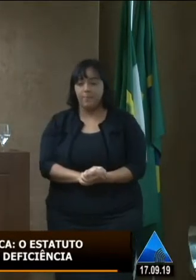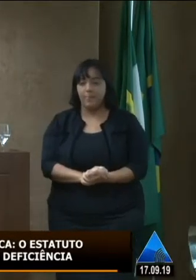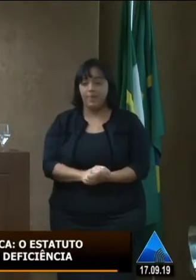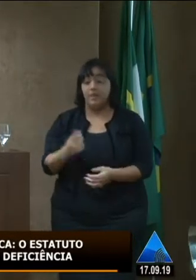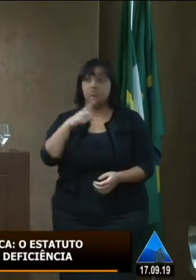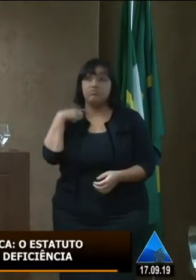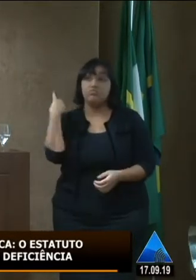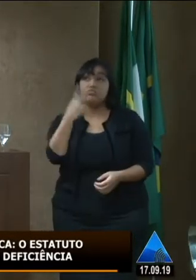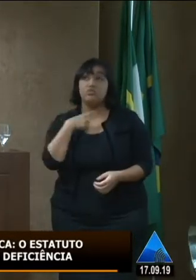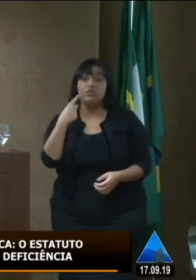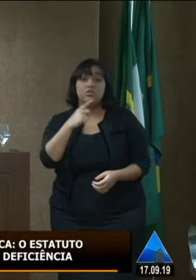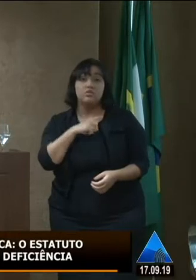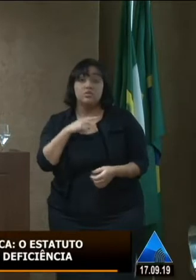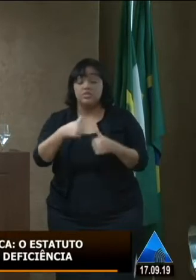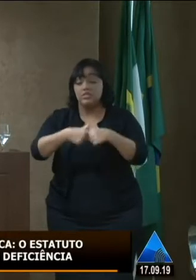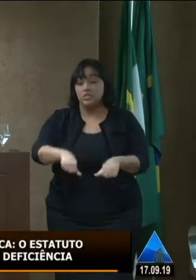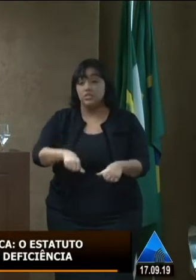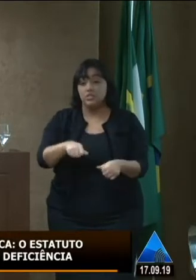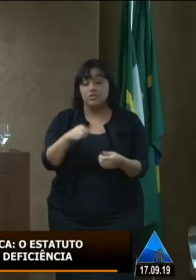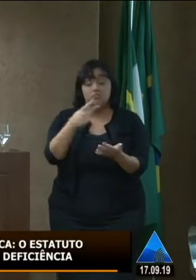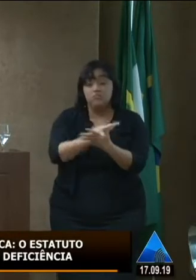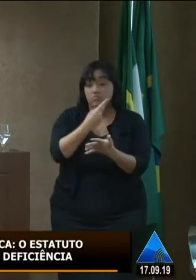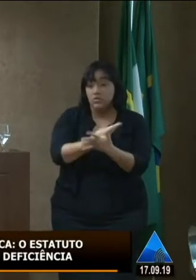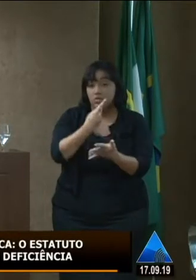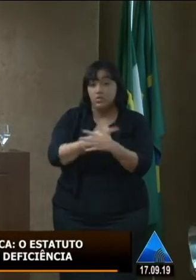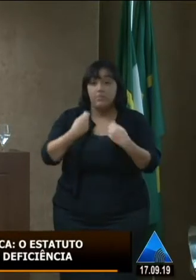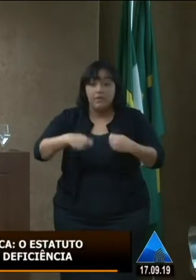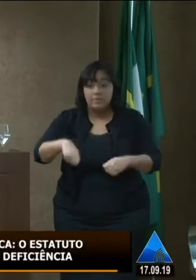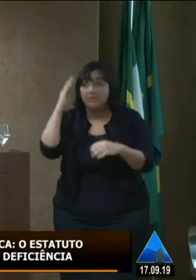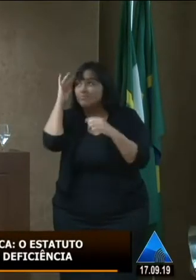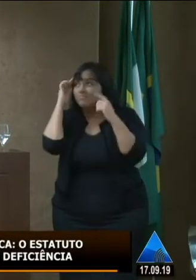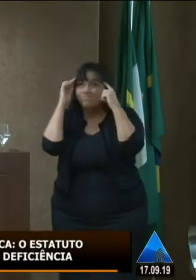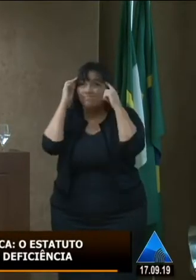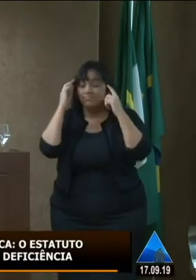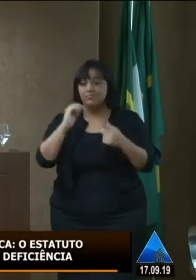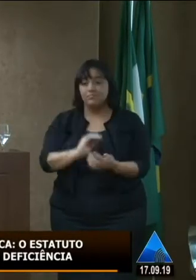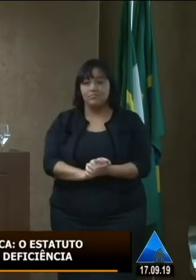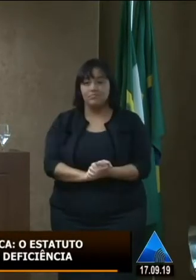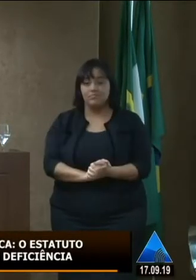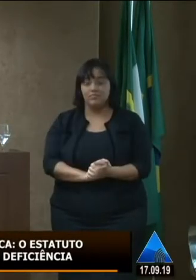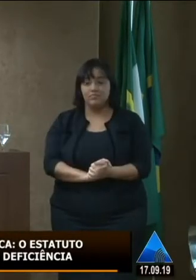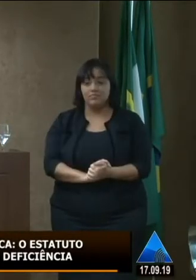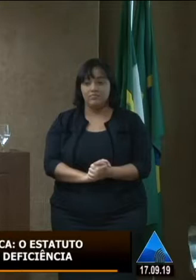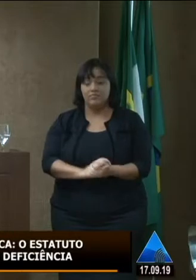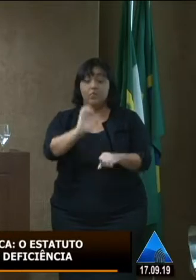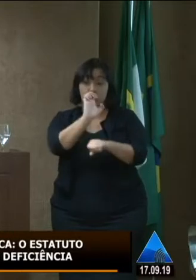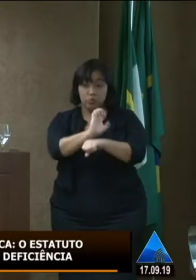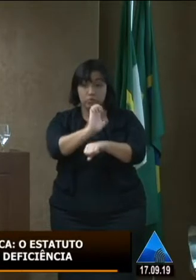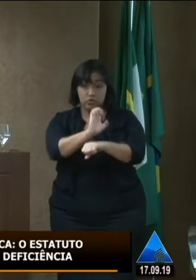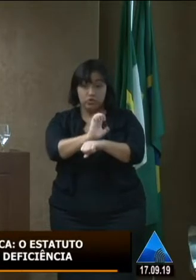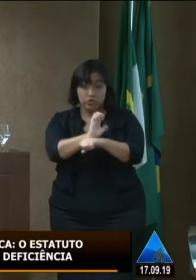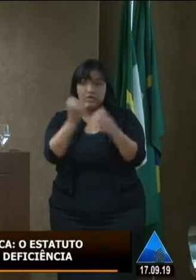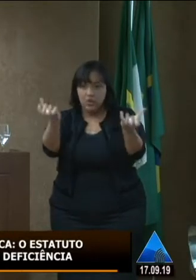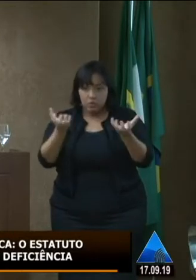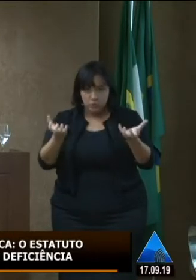que nós estamos falhando para a gente começar a repensar e é isso que quer o governo do estado na